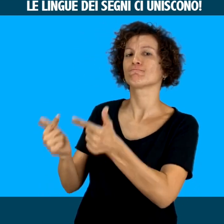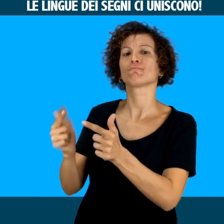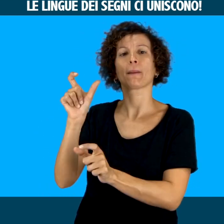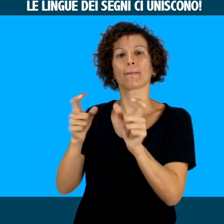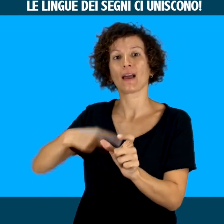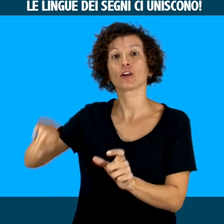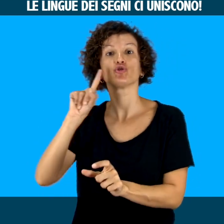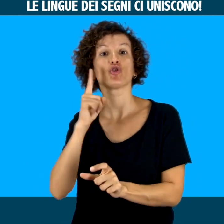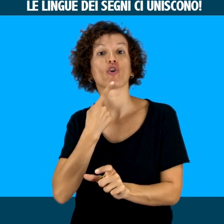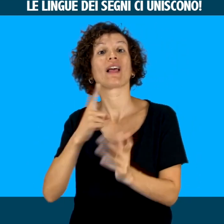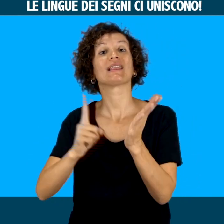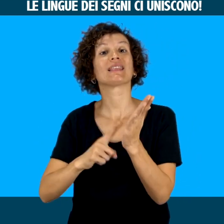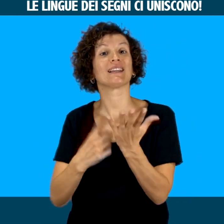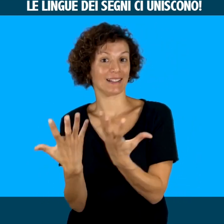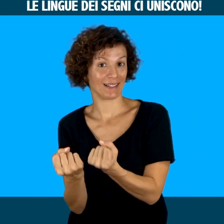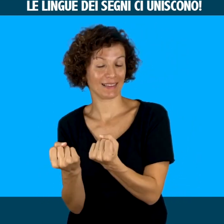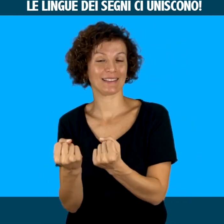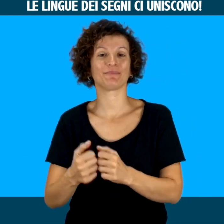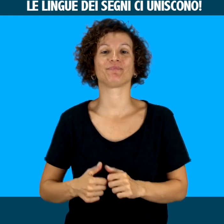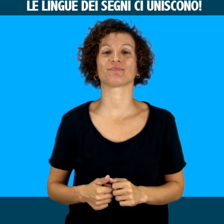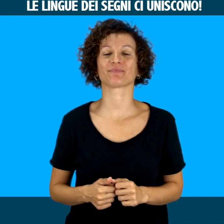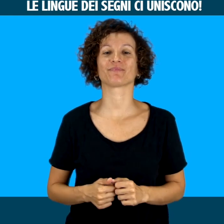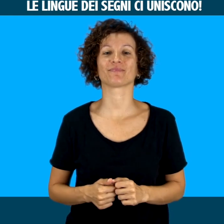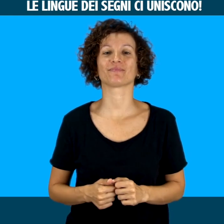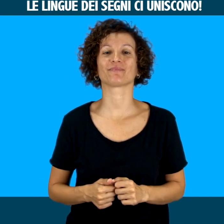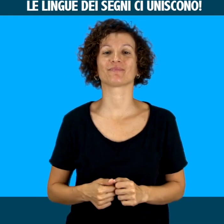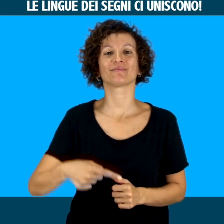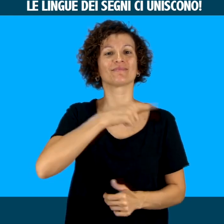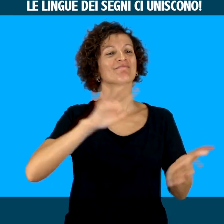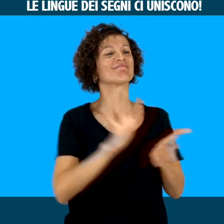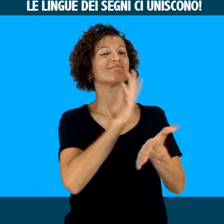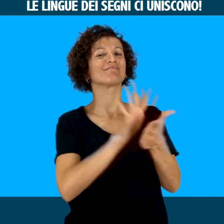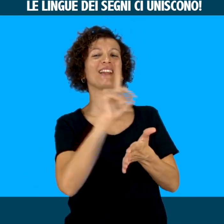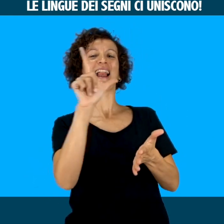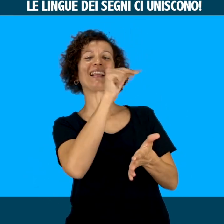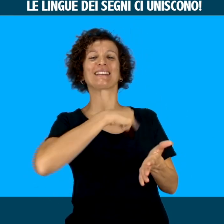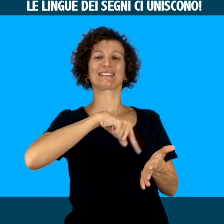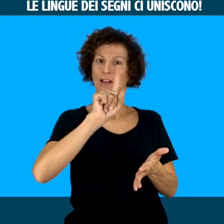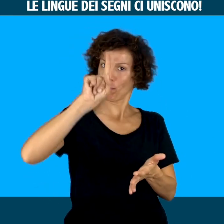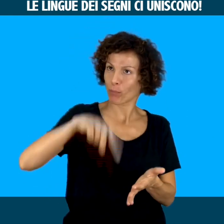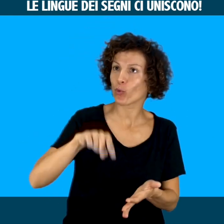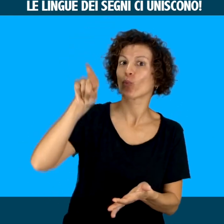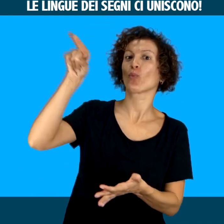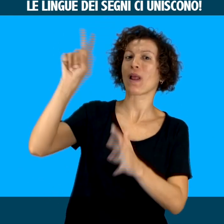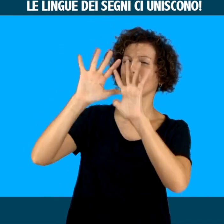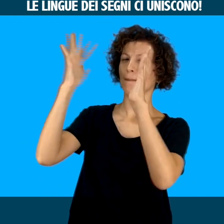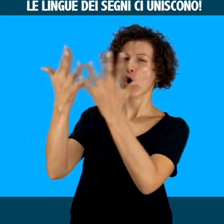storica e fondamentale partenza per costruire una società che consenta a tutte le persone sorde l'esercizio